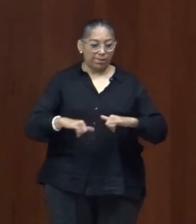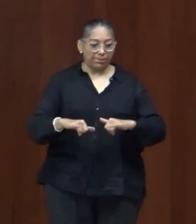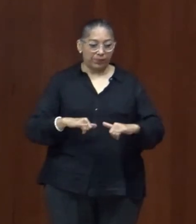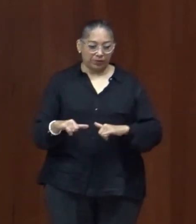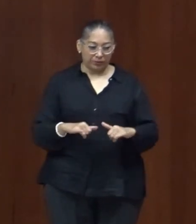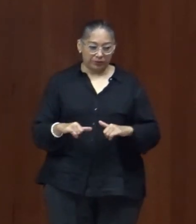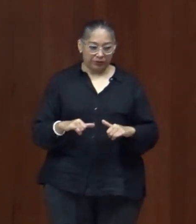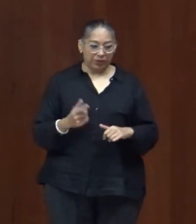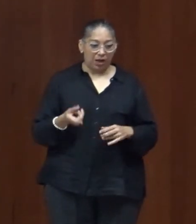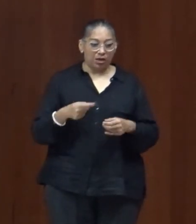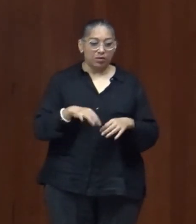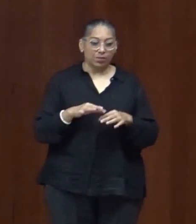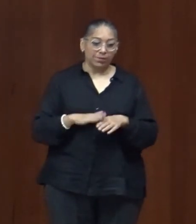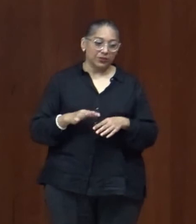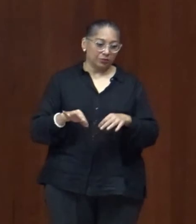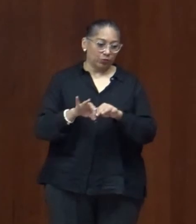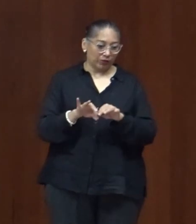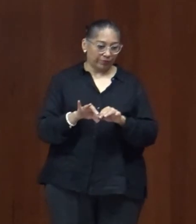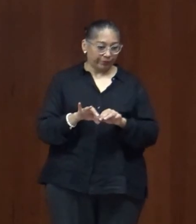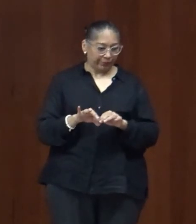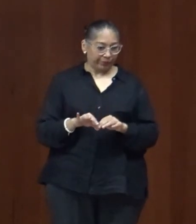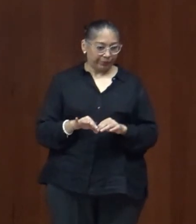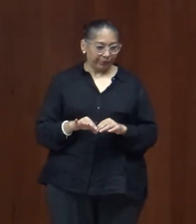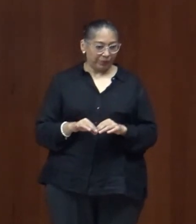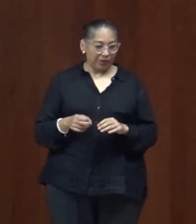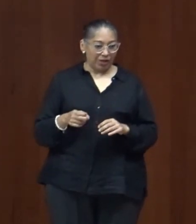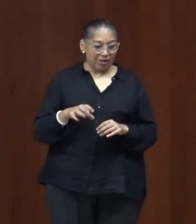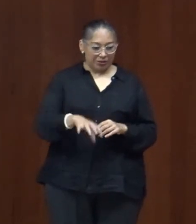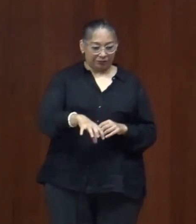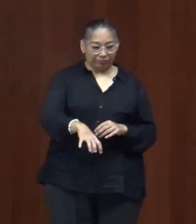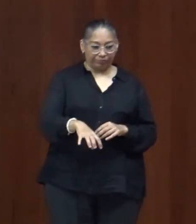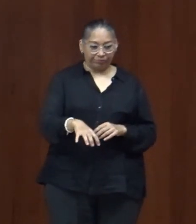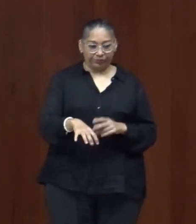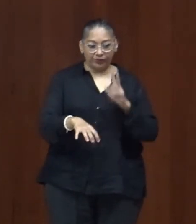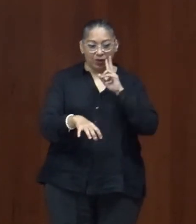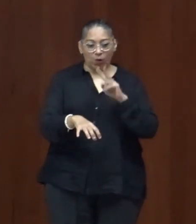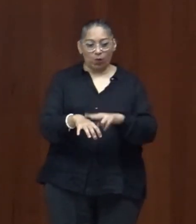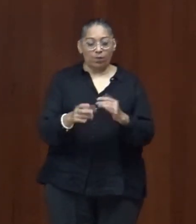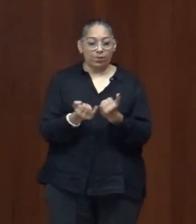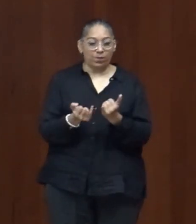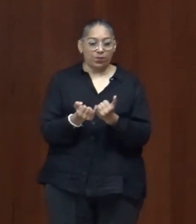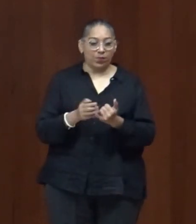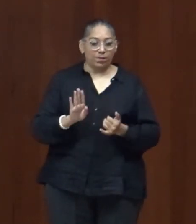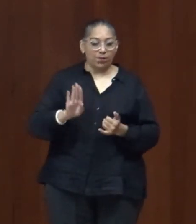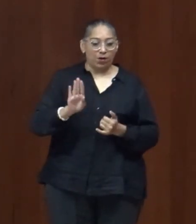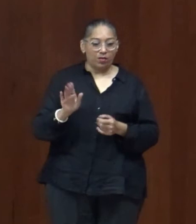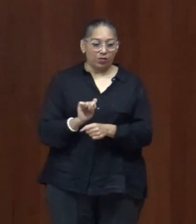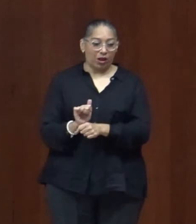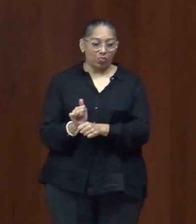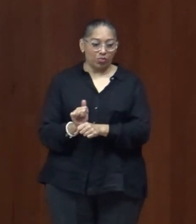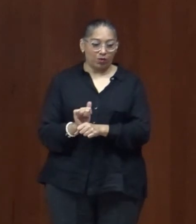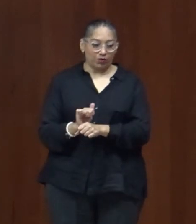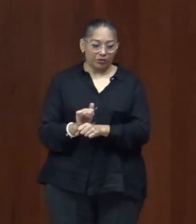la idea de poner en el mapa un restaurante o un artista que se pone en el mapa para nosotros es decir nos